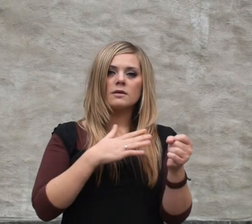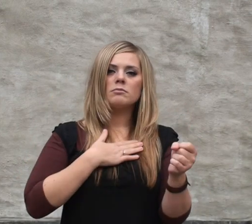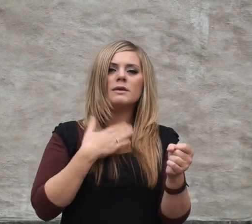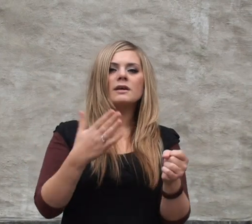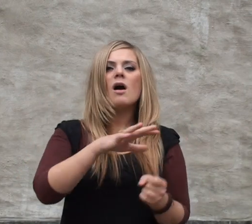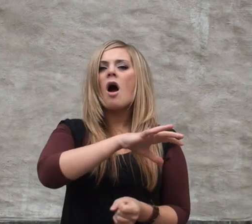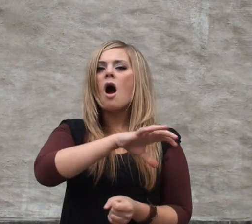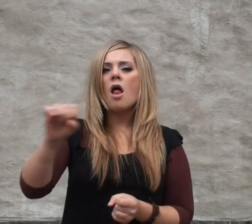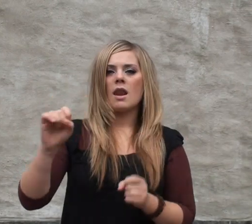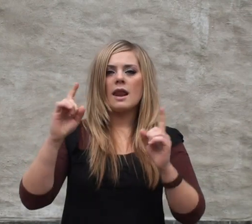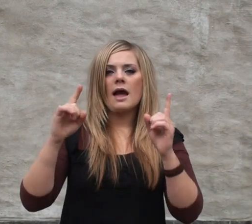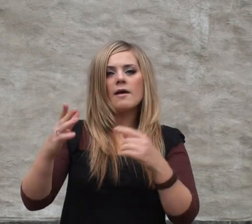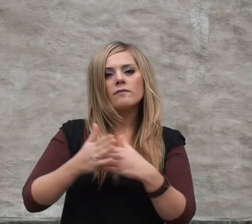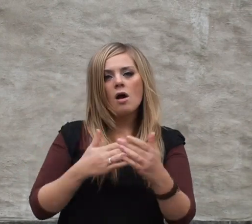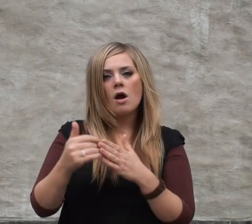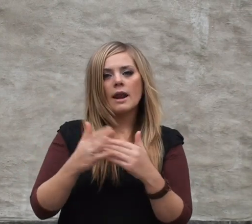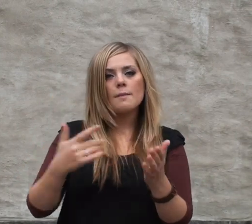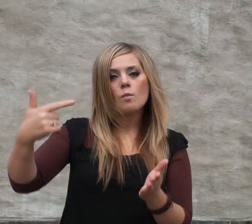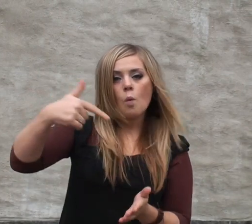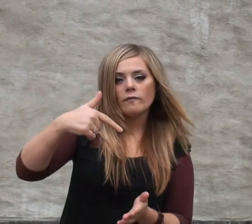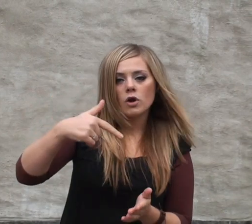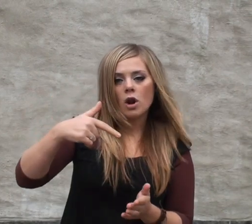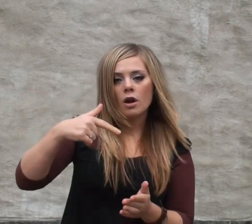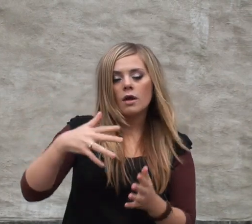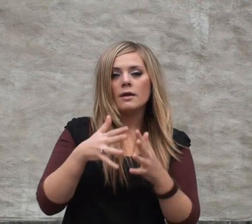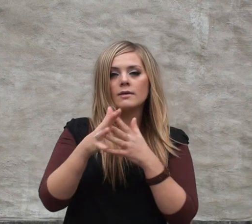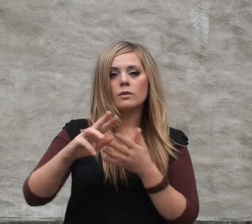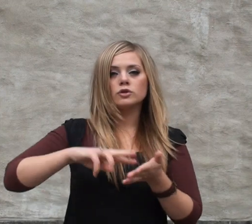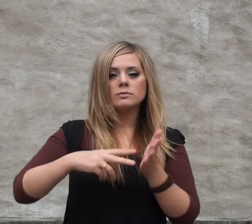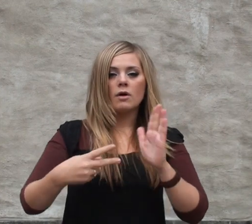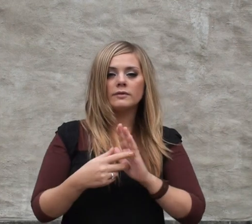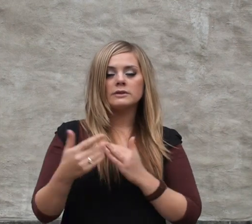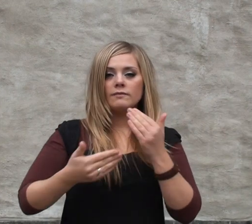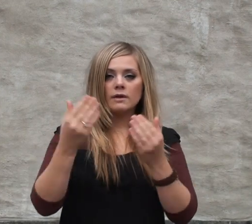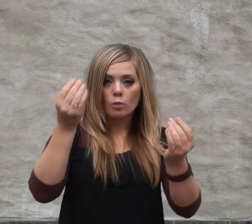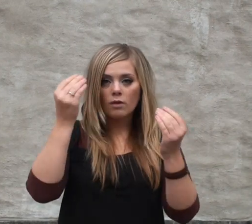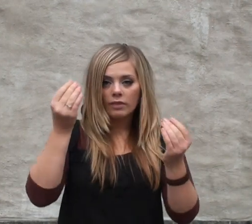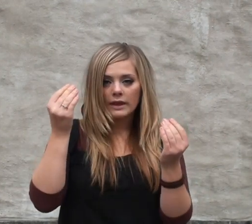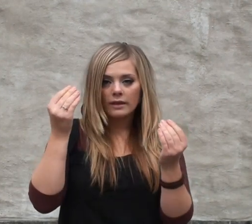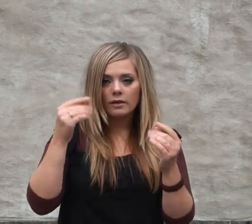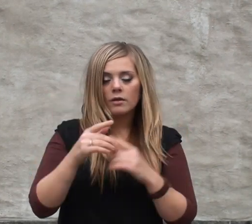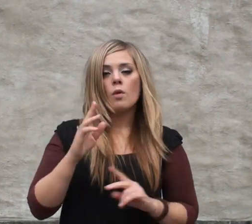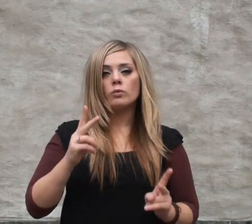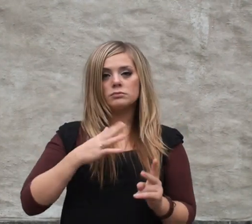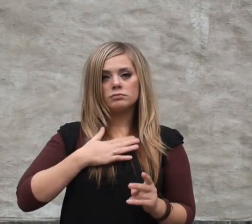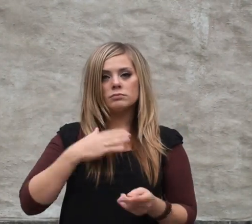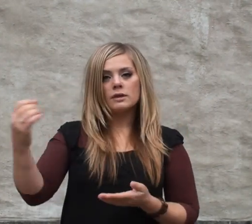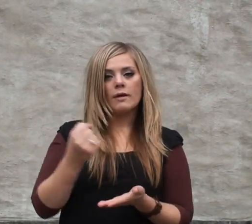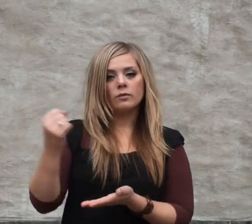Venstre vil gi alle lærere faglig påfyll gjennom systematisk videreutdanning, og vi vil rekruttere flere lærere for å